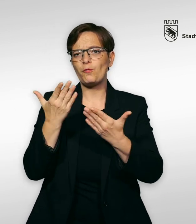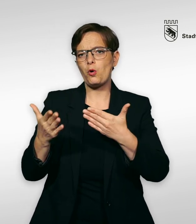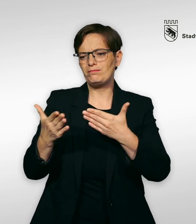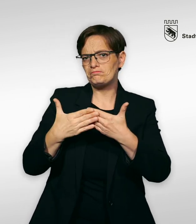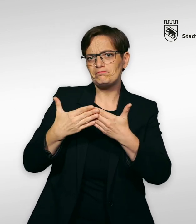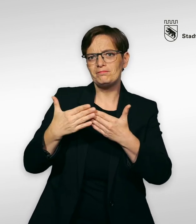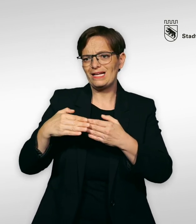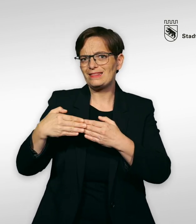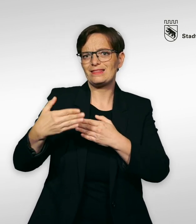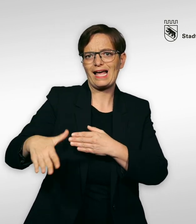-Station.